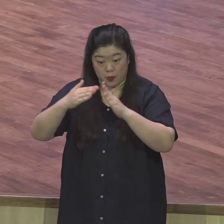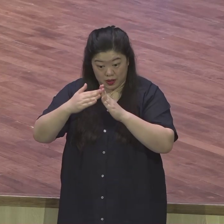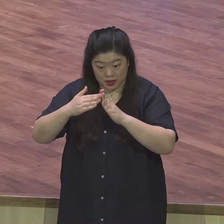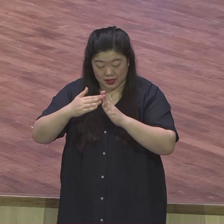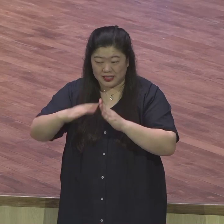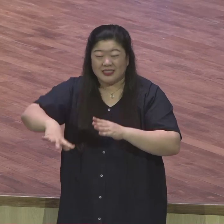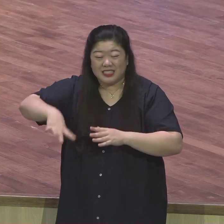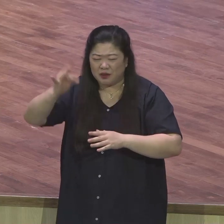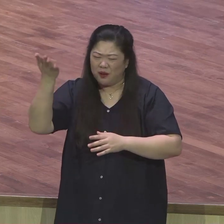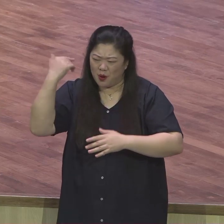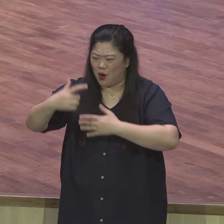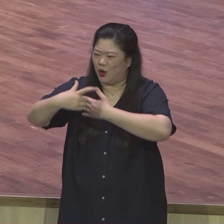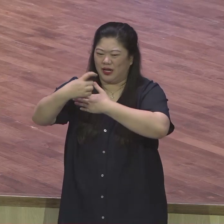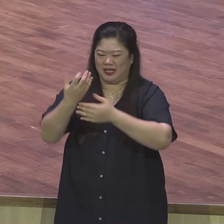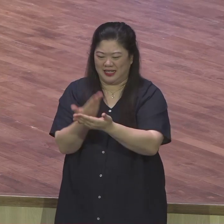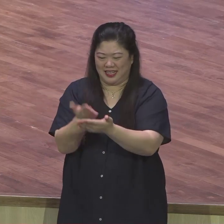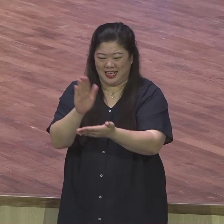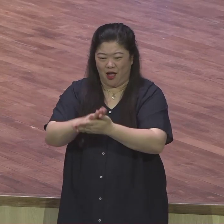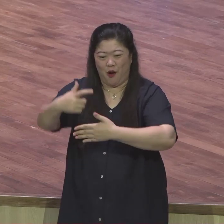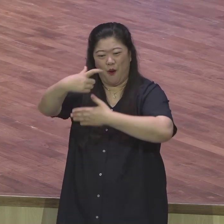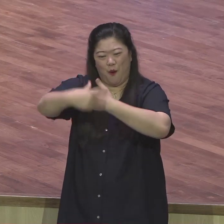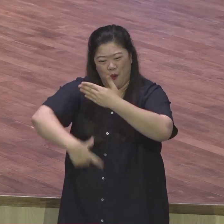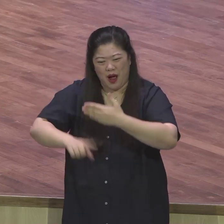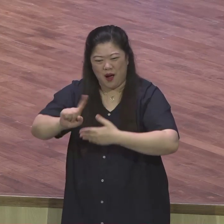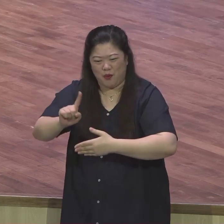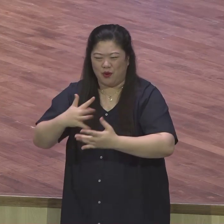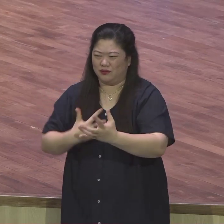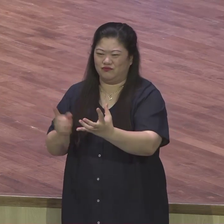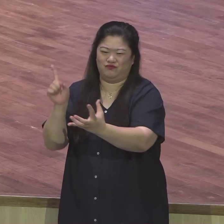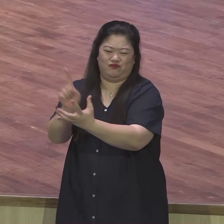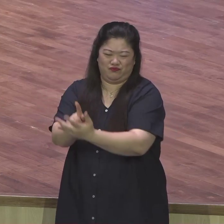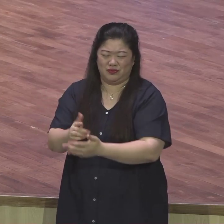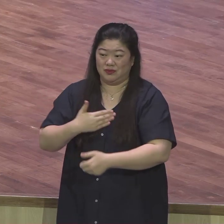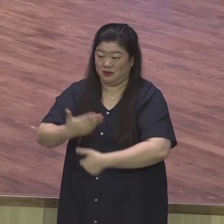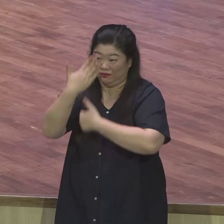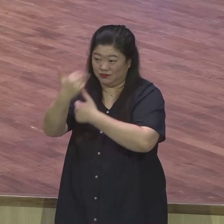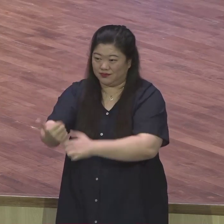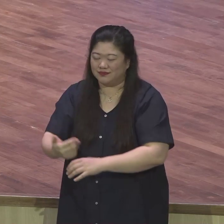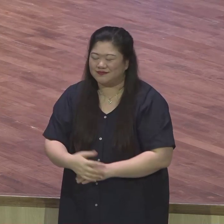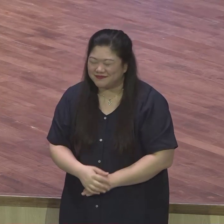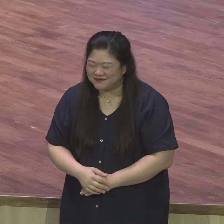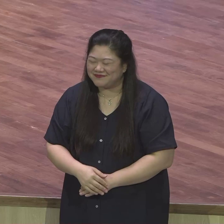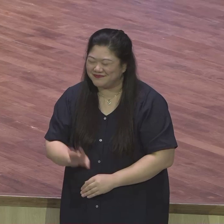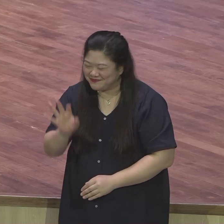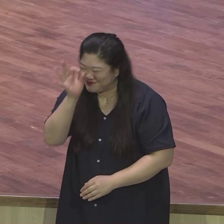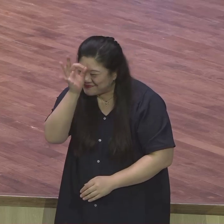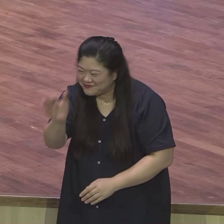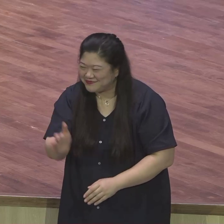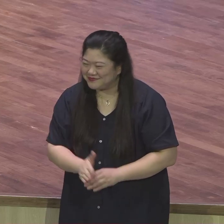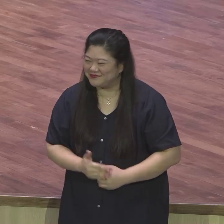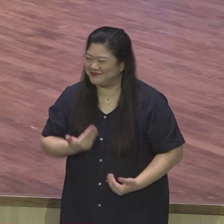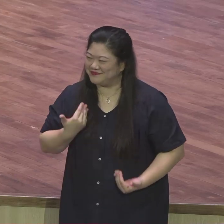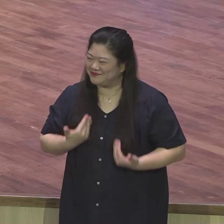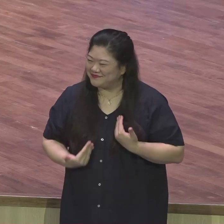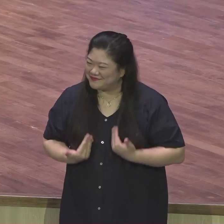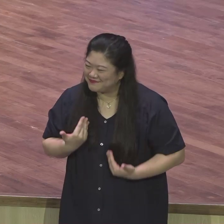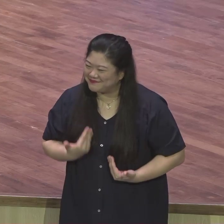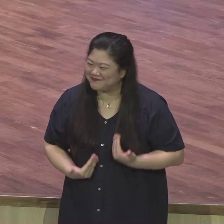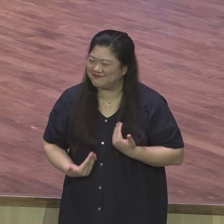했어요. 결정한 보고가 올라왔길래 누가 결정했냐 전라도 목포가